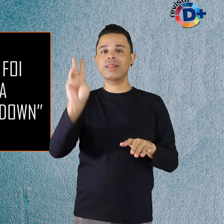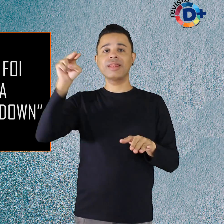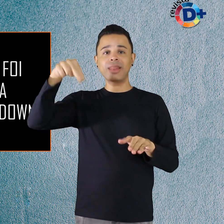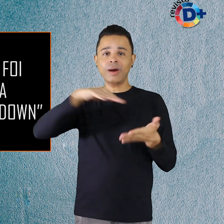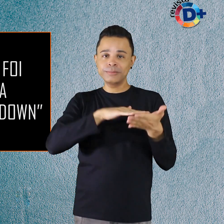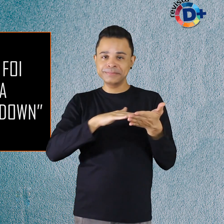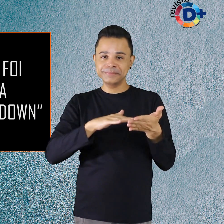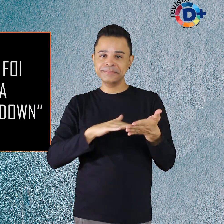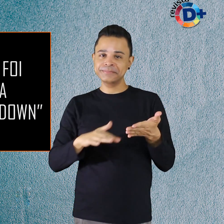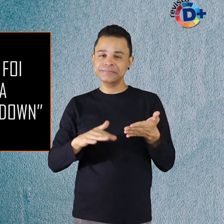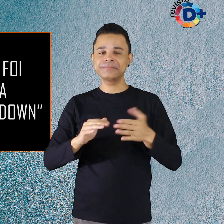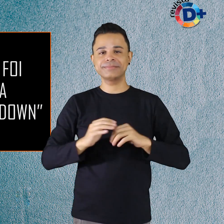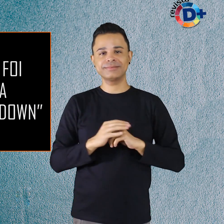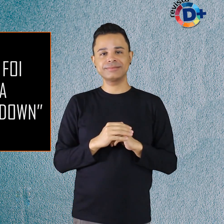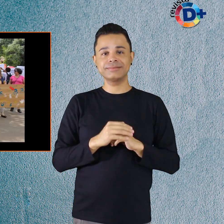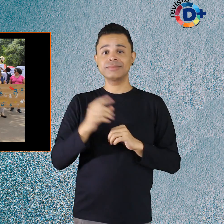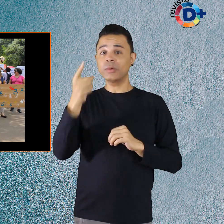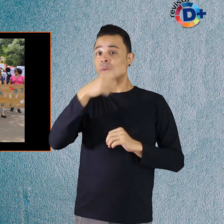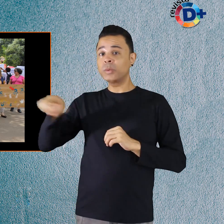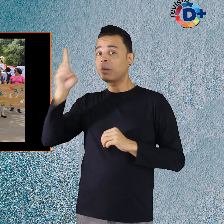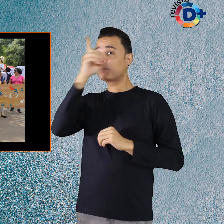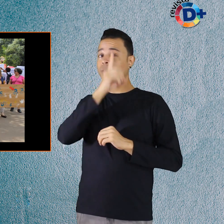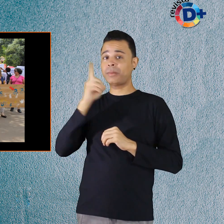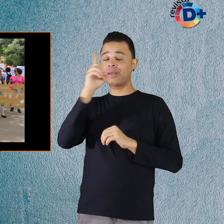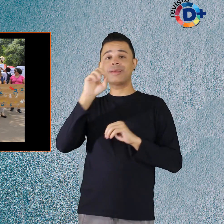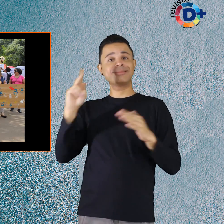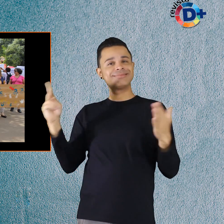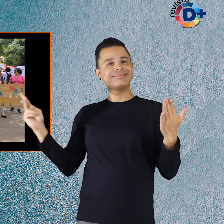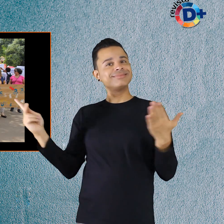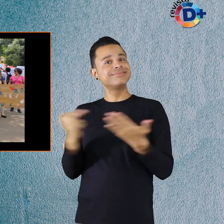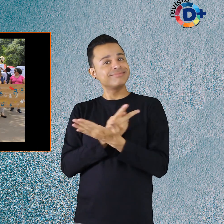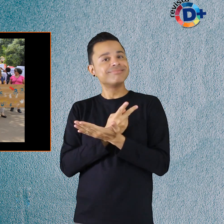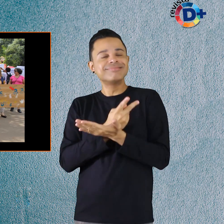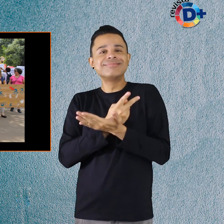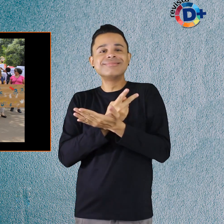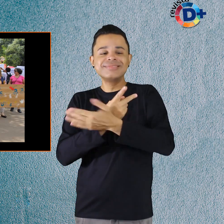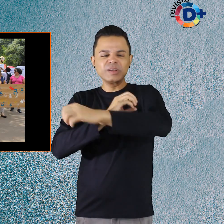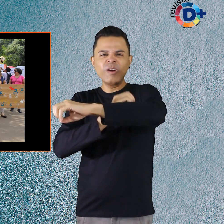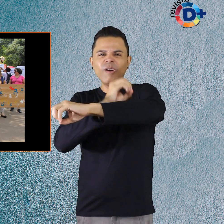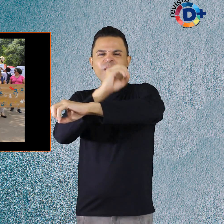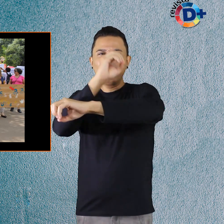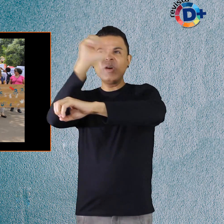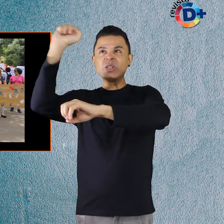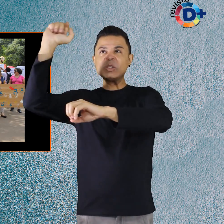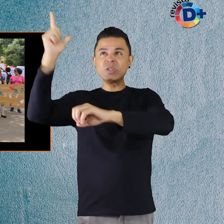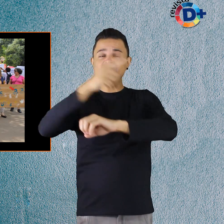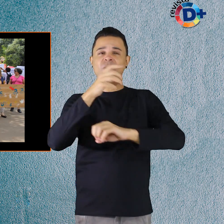O último domingo teve um motivo a mais para brilhar além do sol de 30 graus que fazia no Parque de